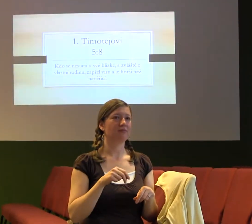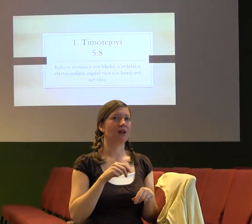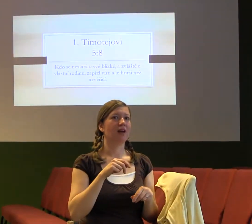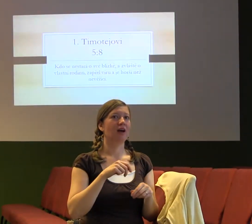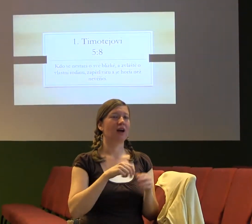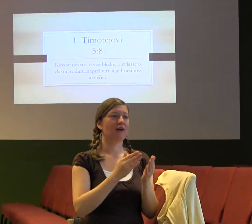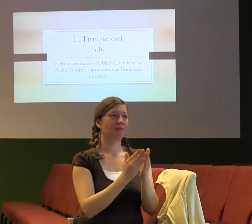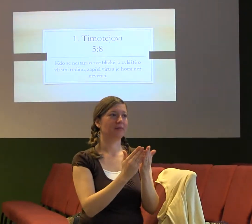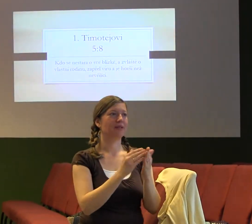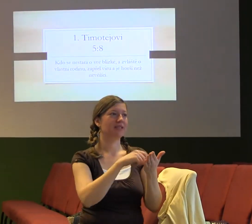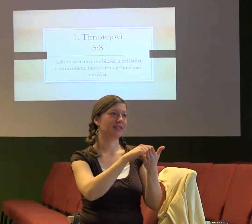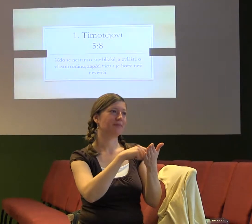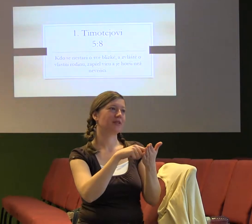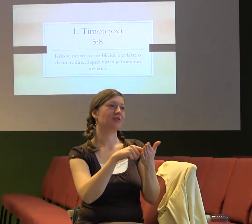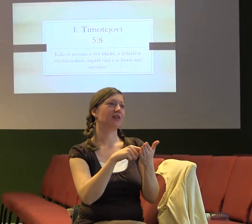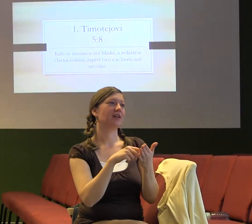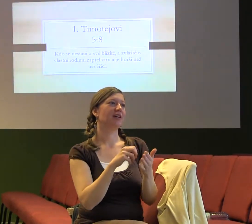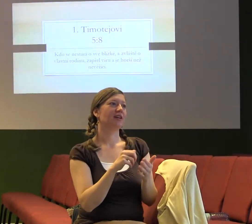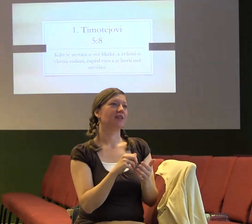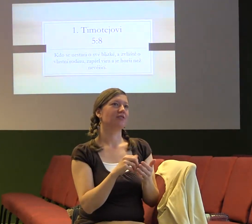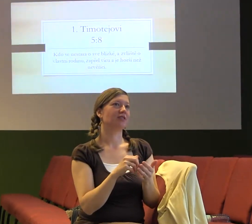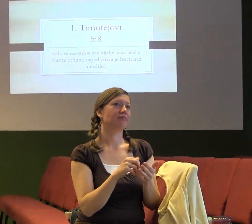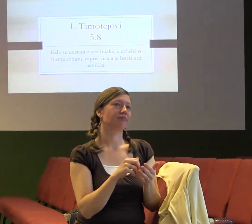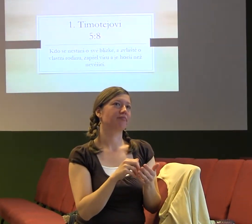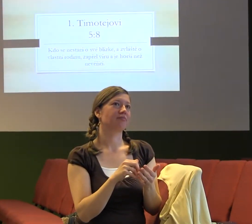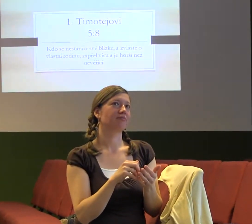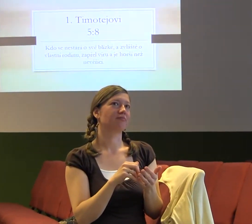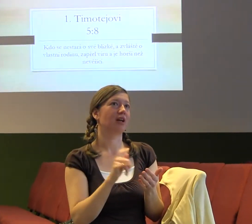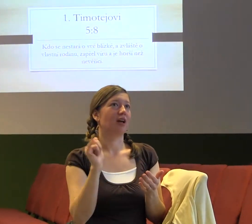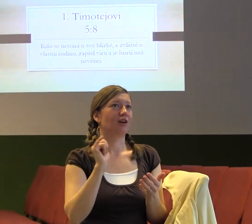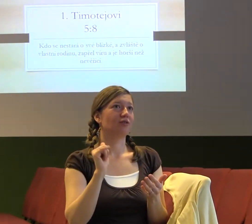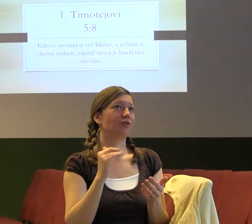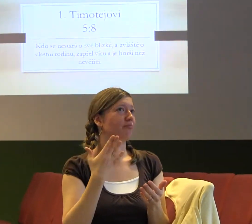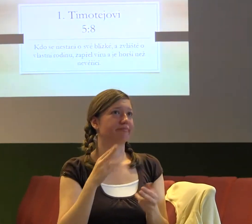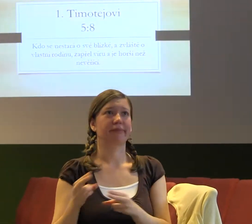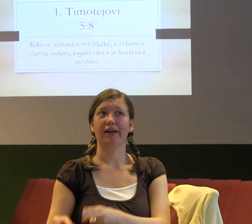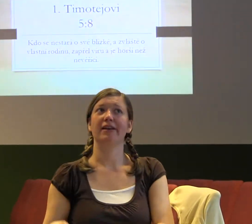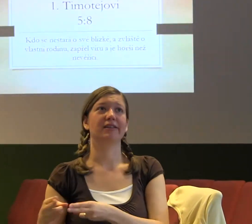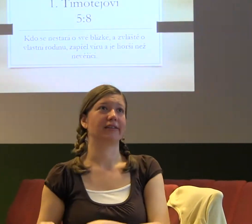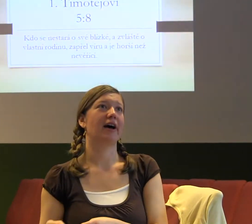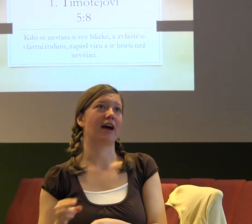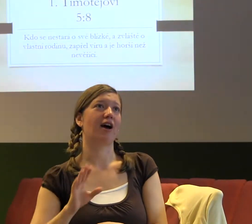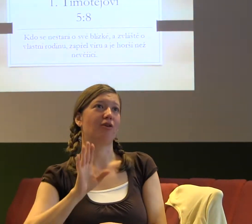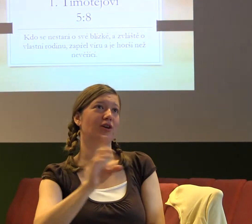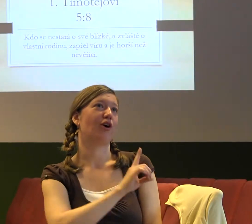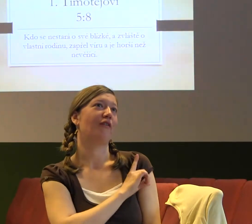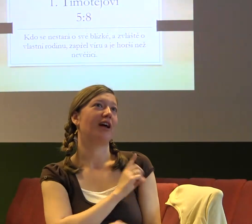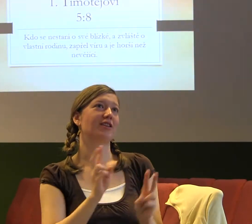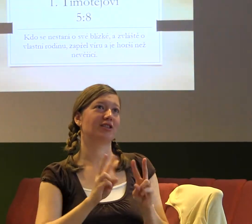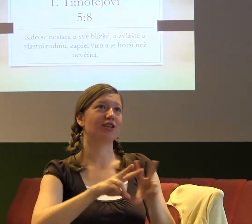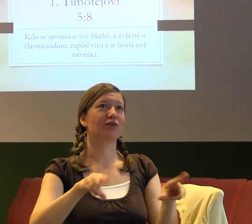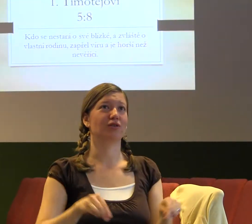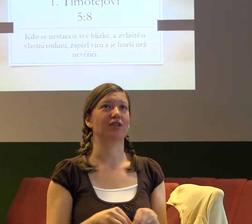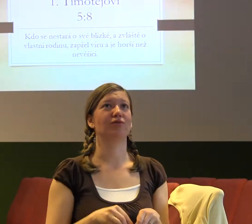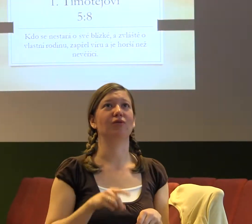A jestli si myslí, že je věřící, ale nestará se o svou rodinu, tak Bůh říká, že to je úplně stejné, jako kdyby ho neznal Boha, jako kdyby vůbec s ním neměl žádný